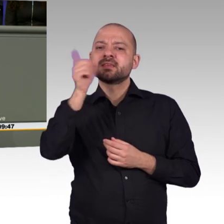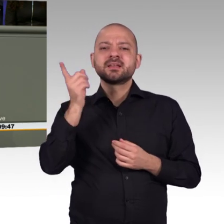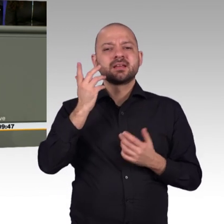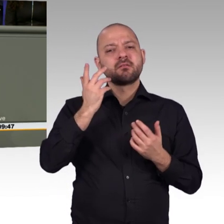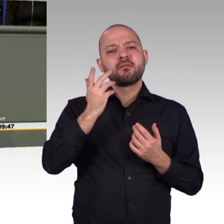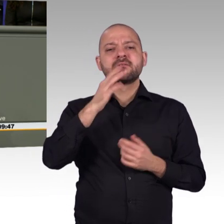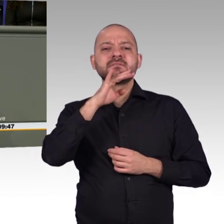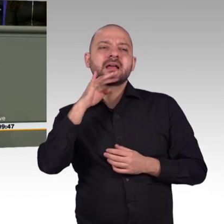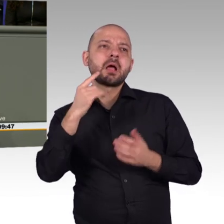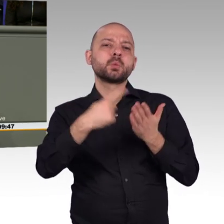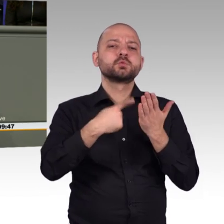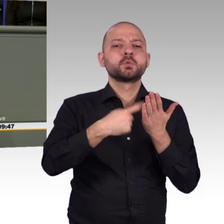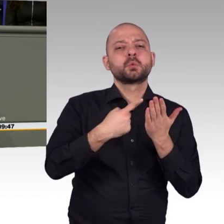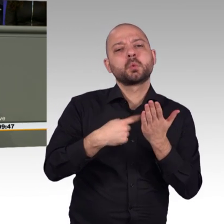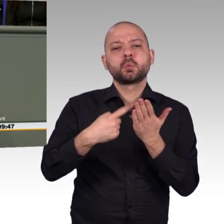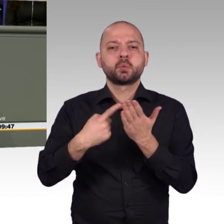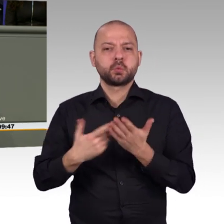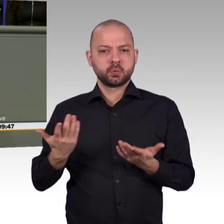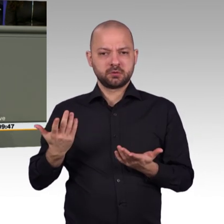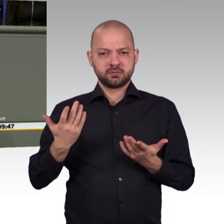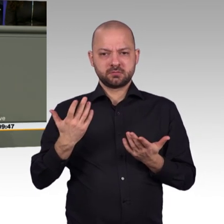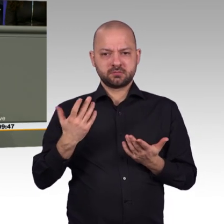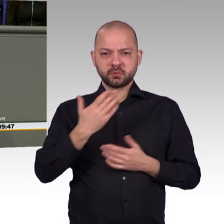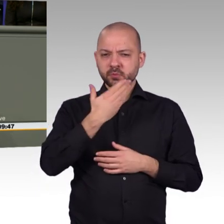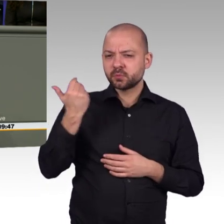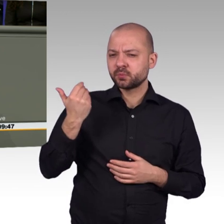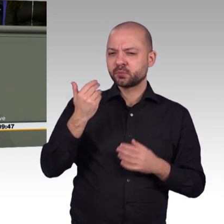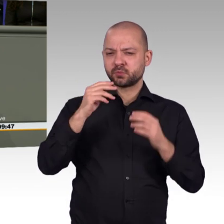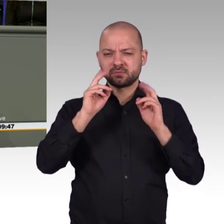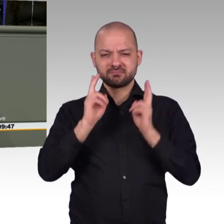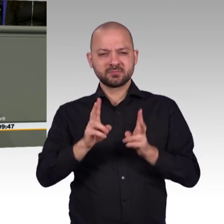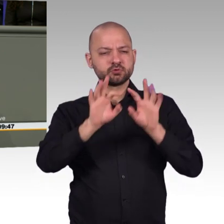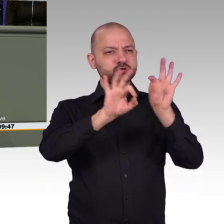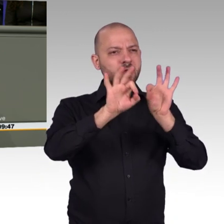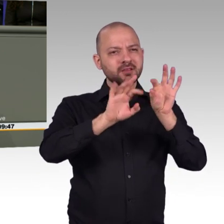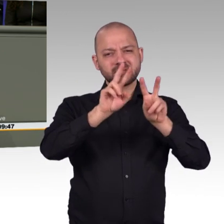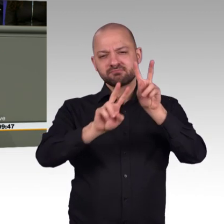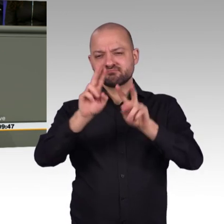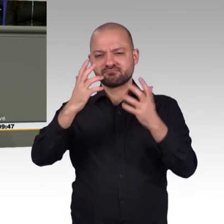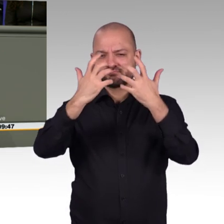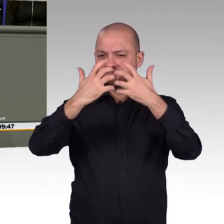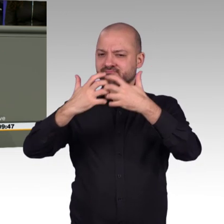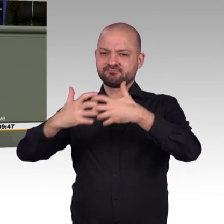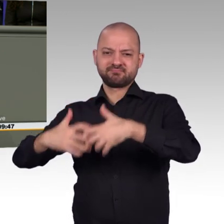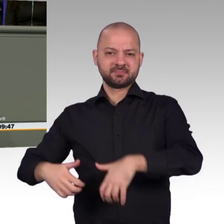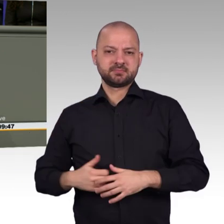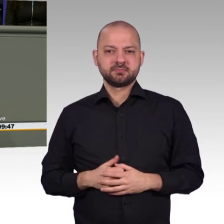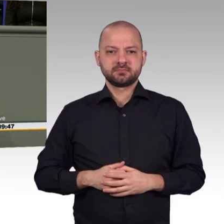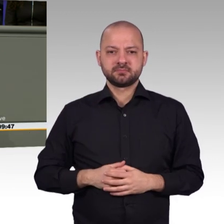aus denen man sich jederzeit herausfinden kann, prägen das Bild. Was ich vor allem vermisse, sind Zahlen und